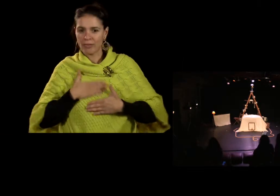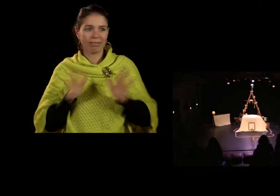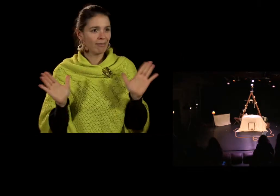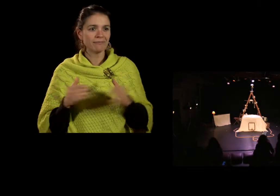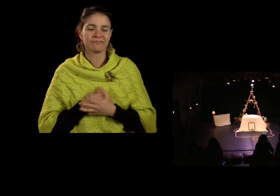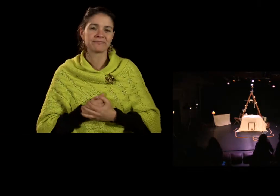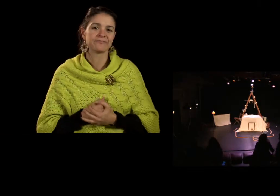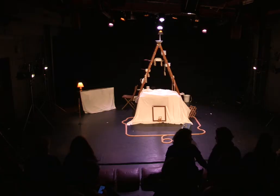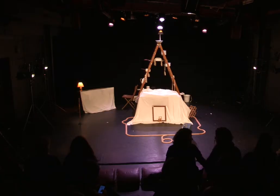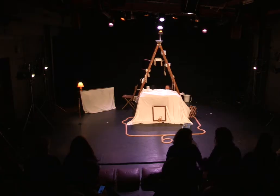plaît.